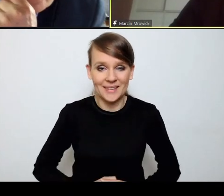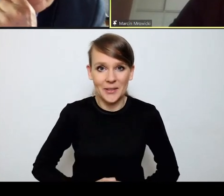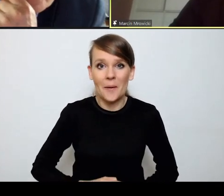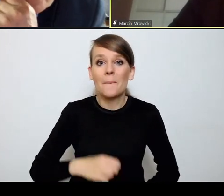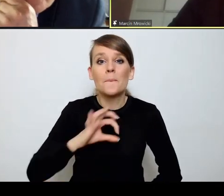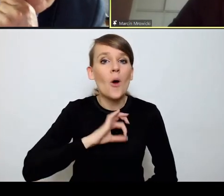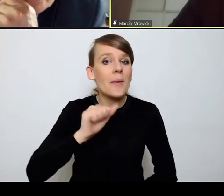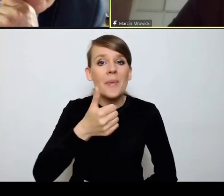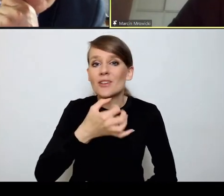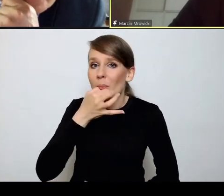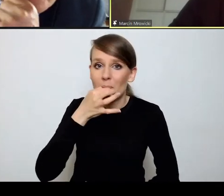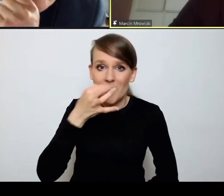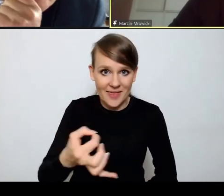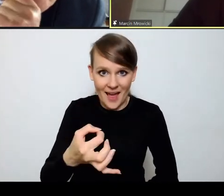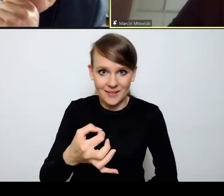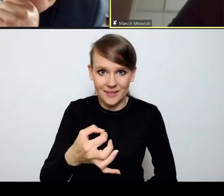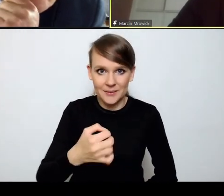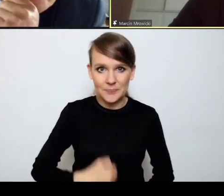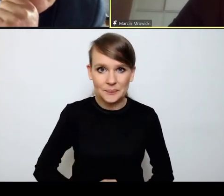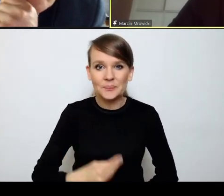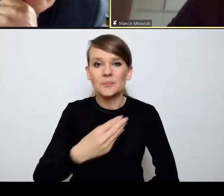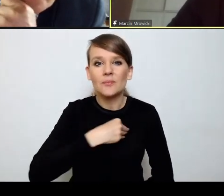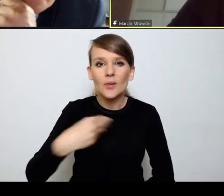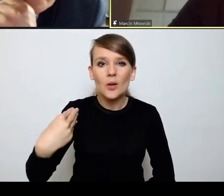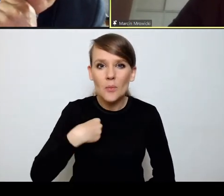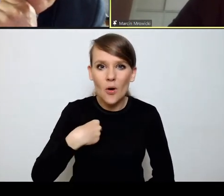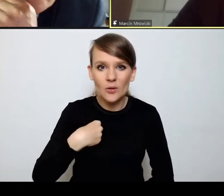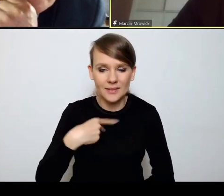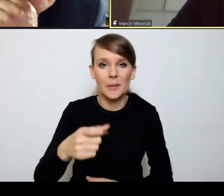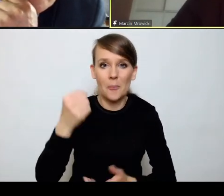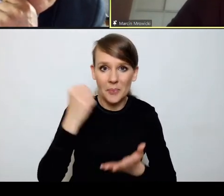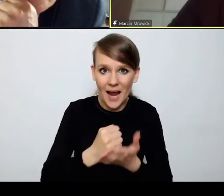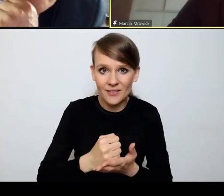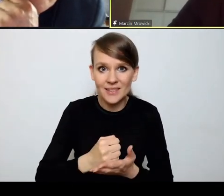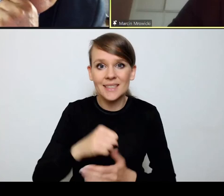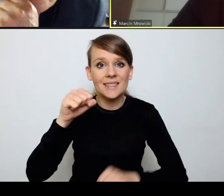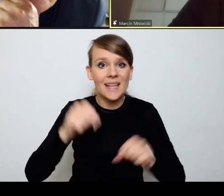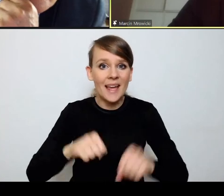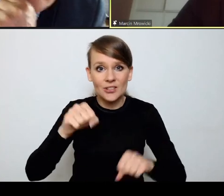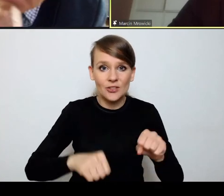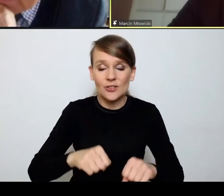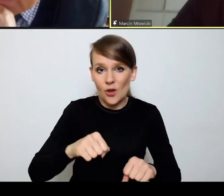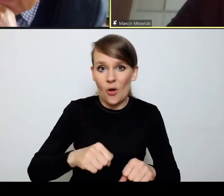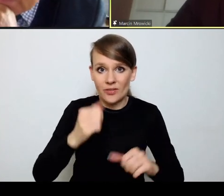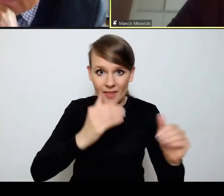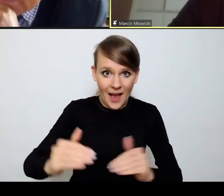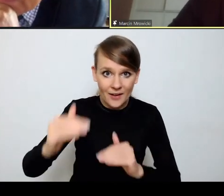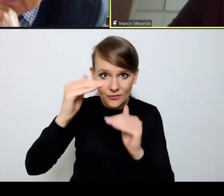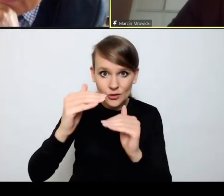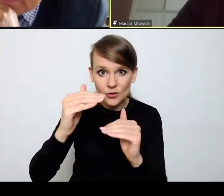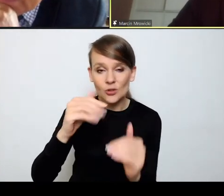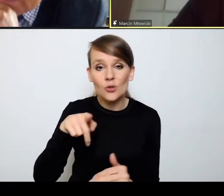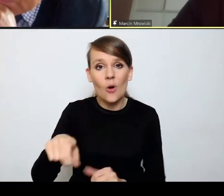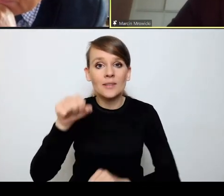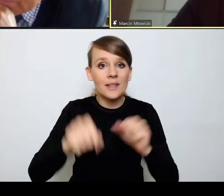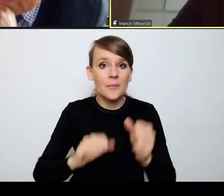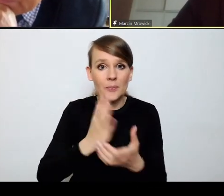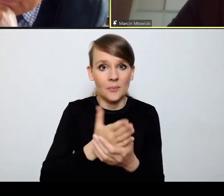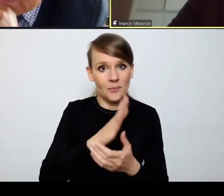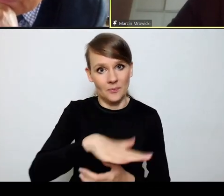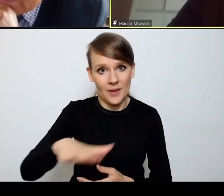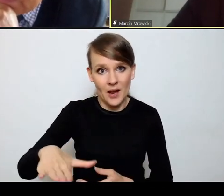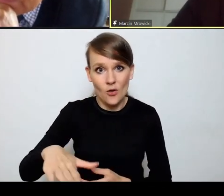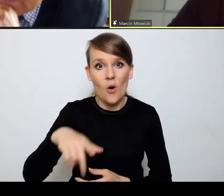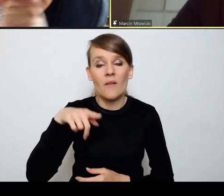pytanie do pana, ponieważ polski prawnik, sędzia Sądu Najwyższego zostaje sędzią Międzynarodowego Trybunału